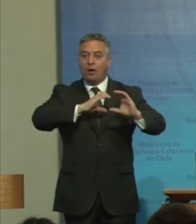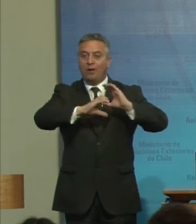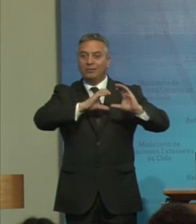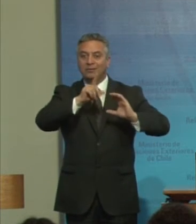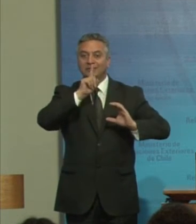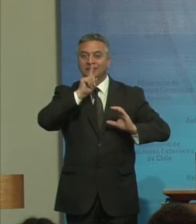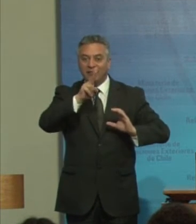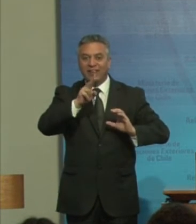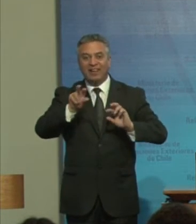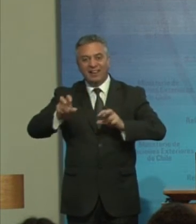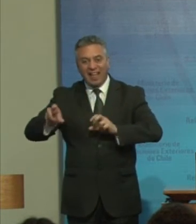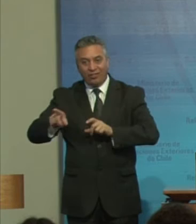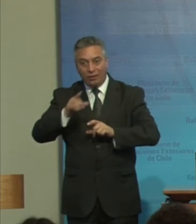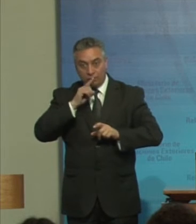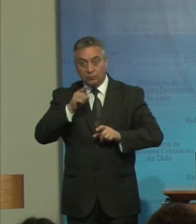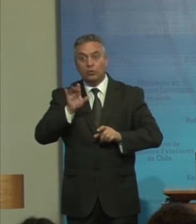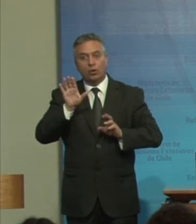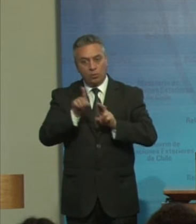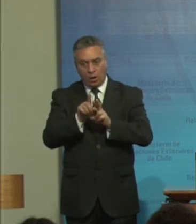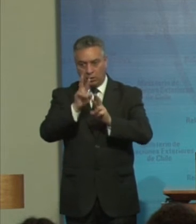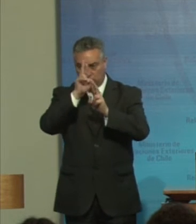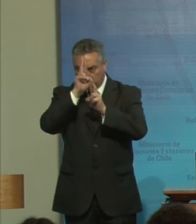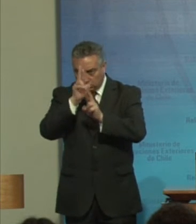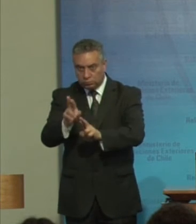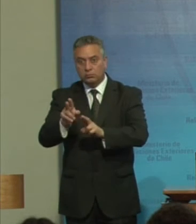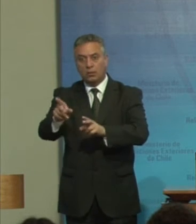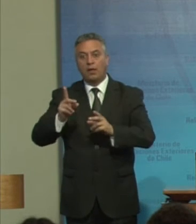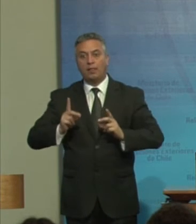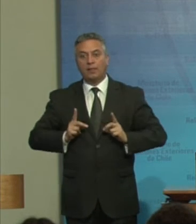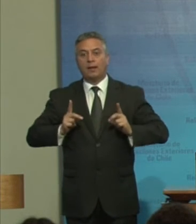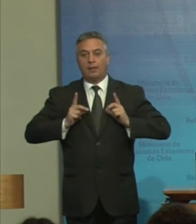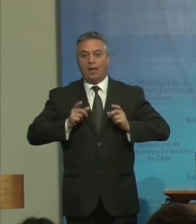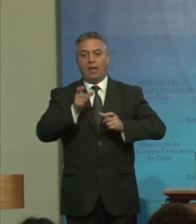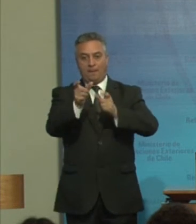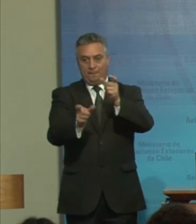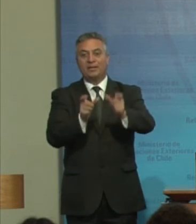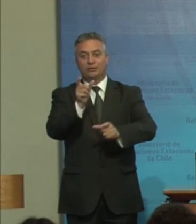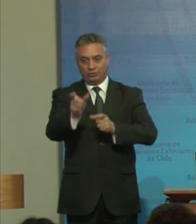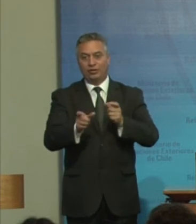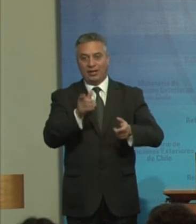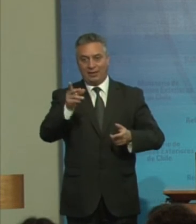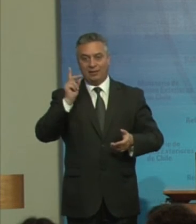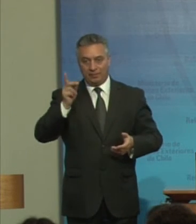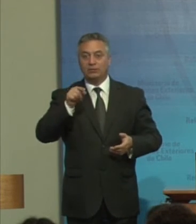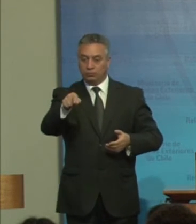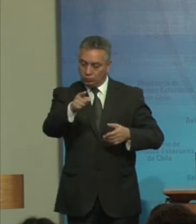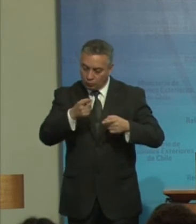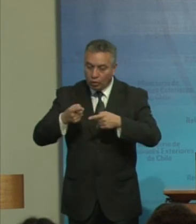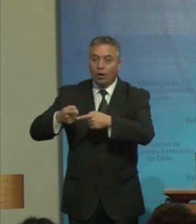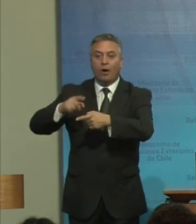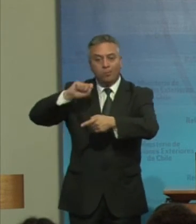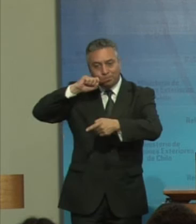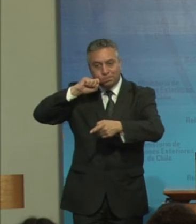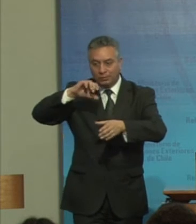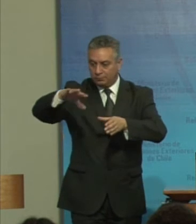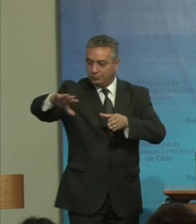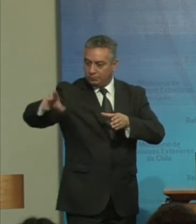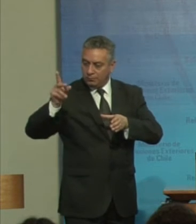Relevando La dignidad De los derechos De las personas Con discapacidad Como parte De una sociedad Inclusiva